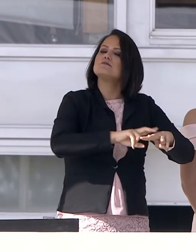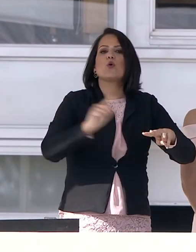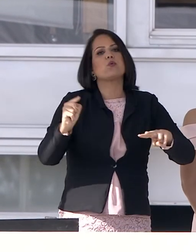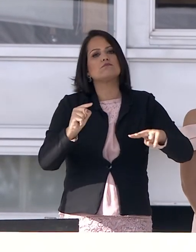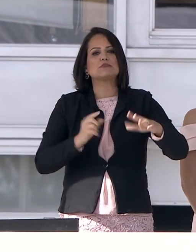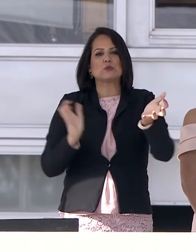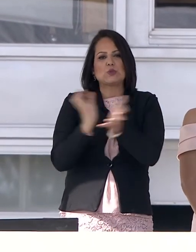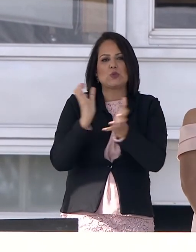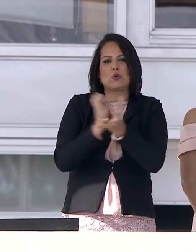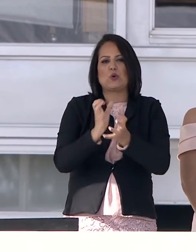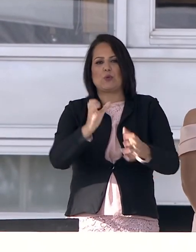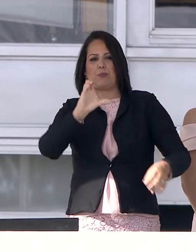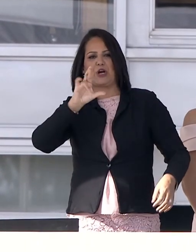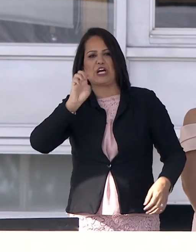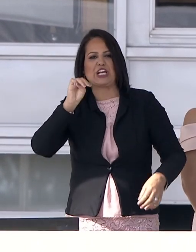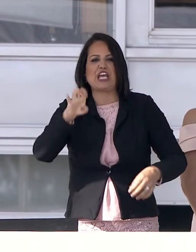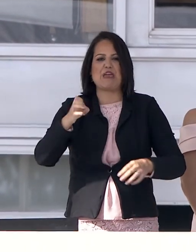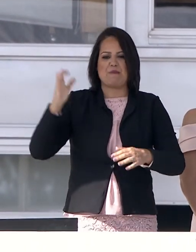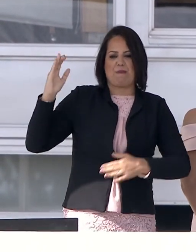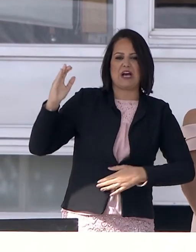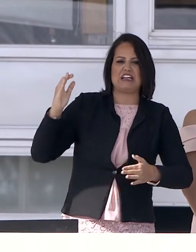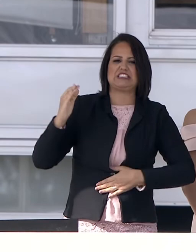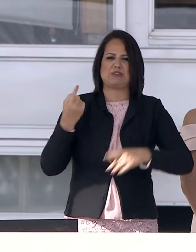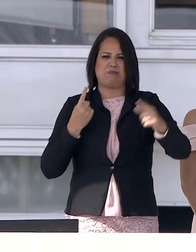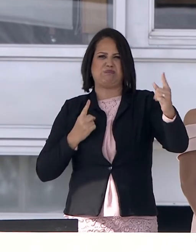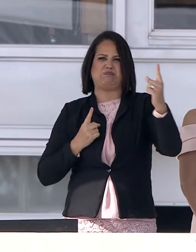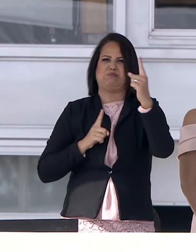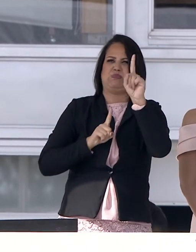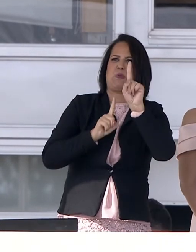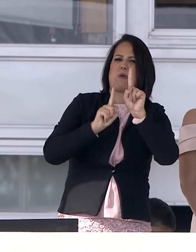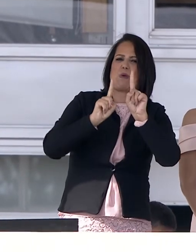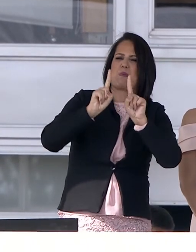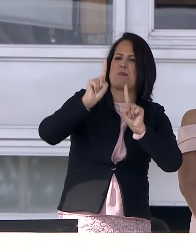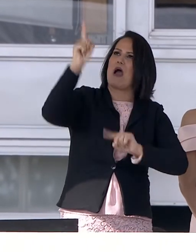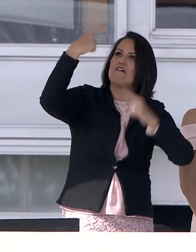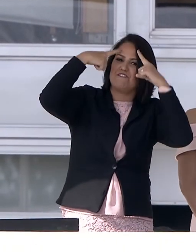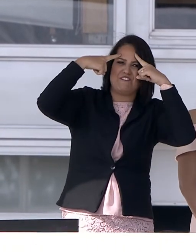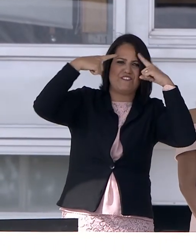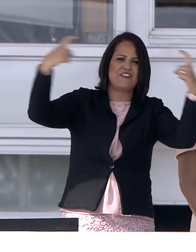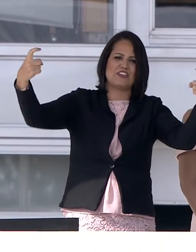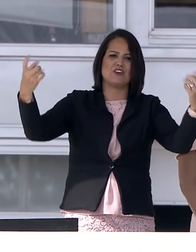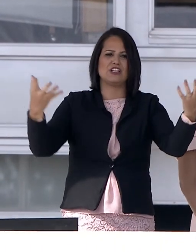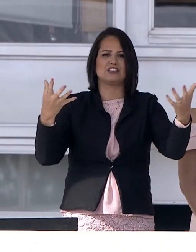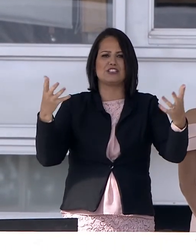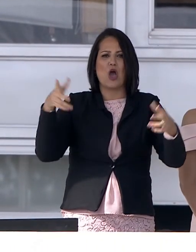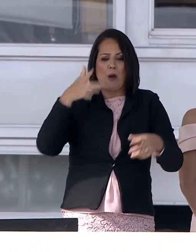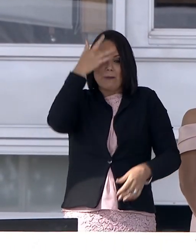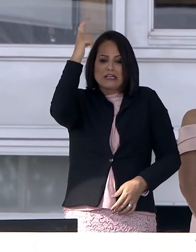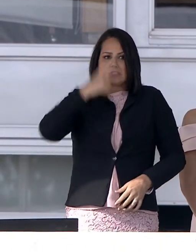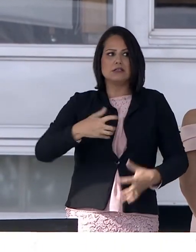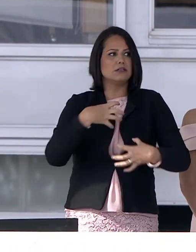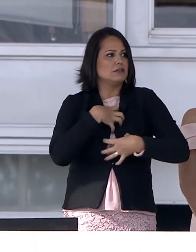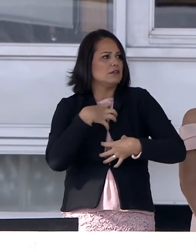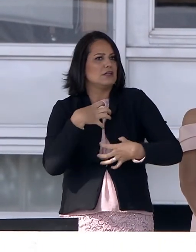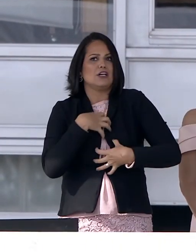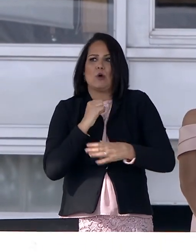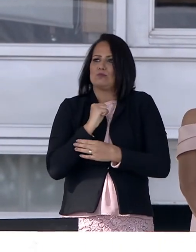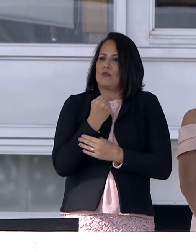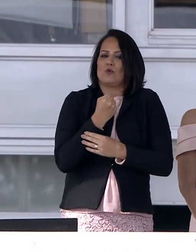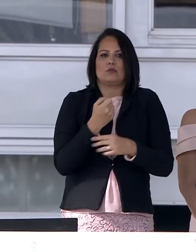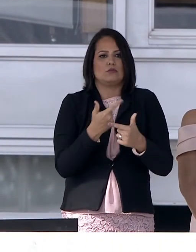vidas de inocentes, destrói famílias e leva insegurança a todos os lugares. Nossa preocupação